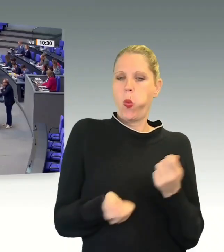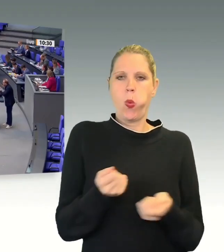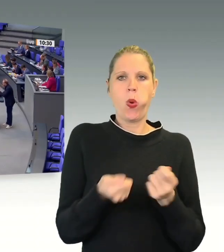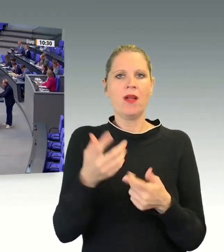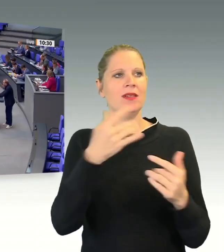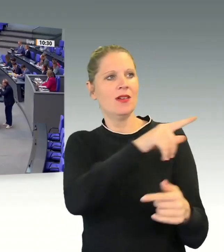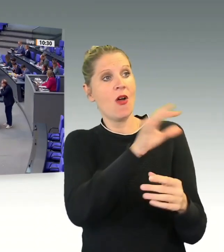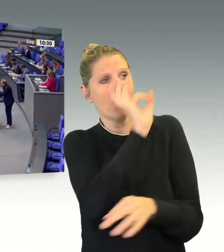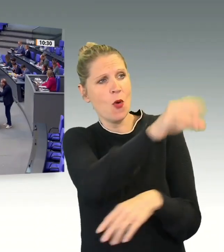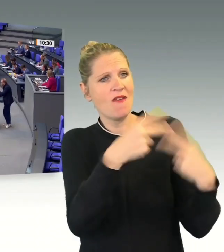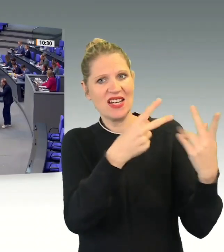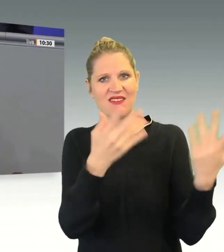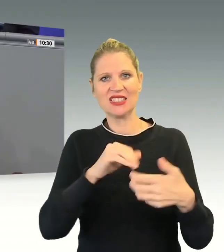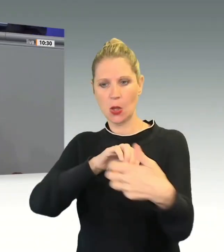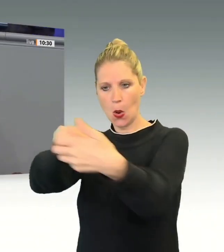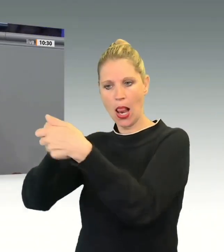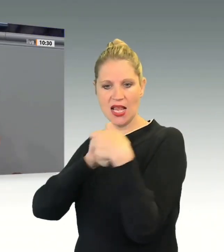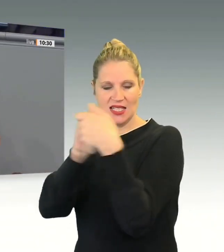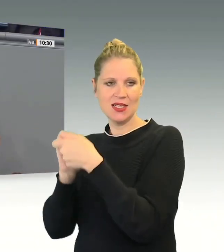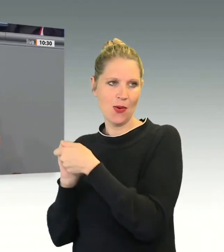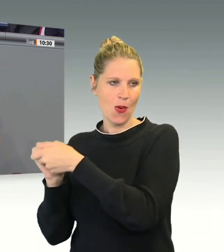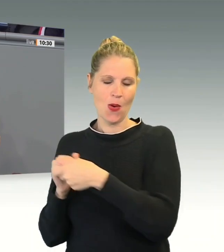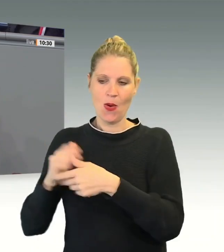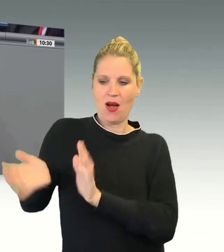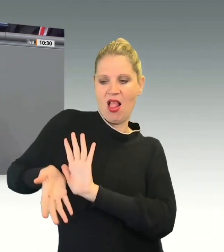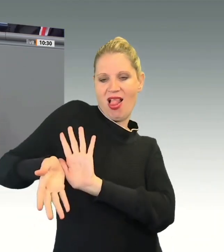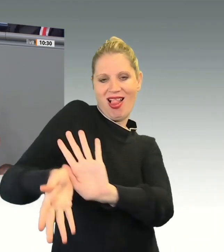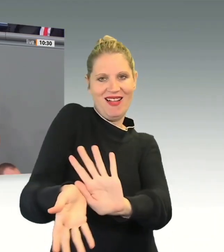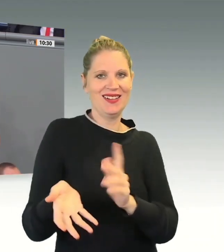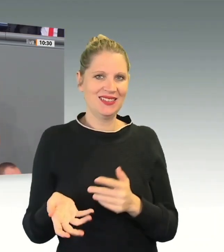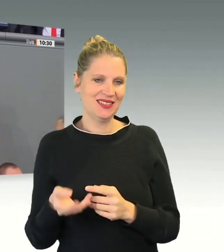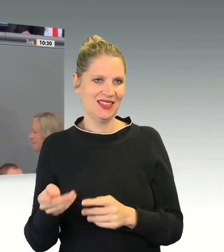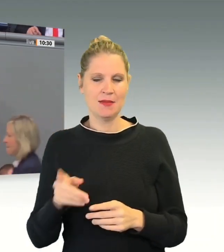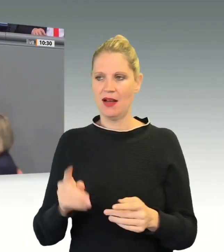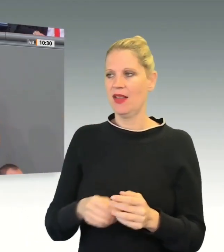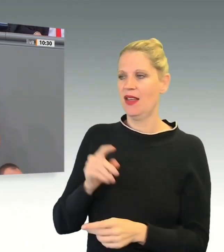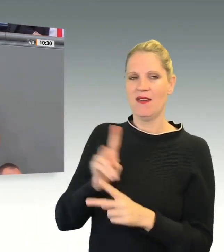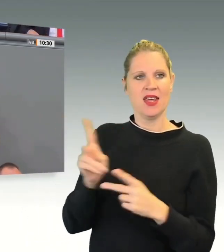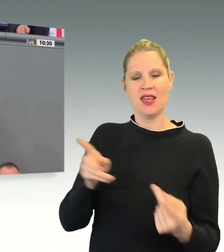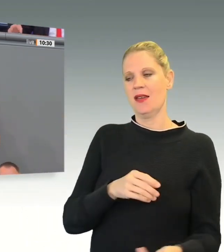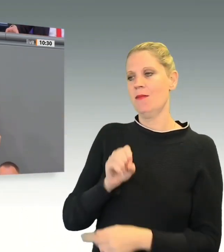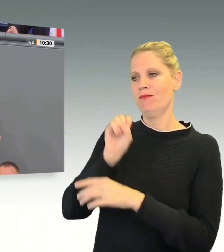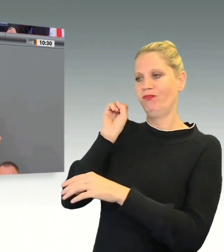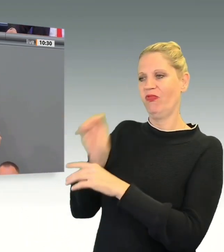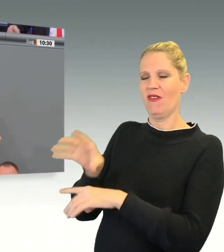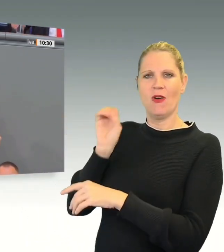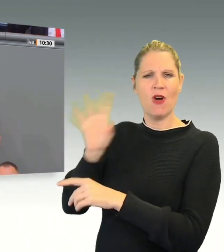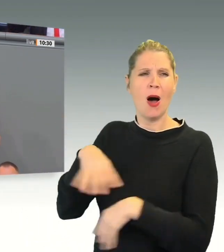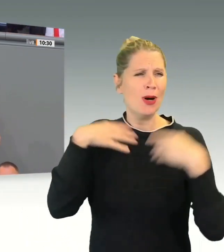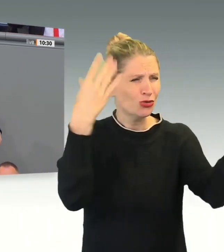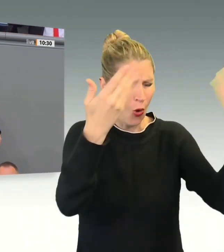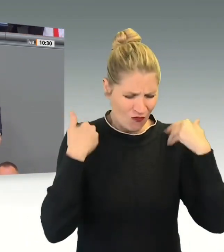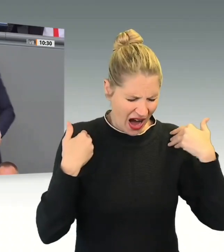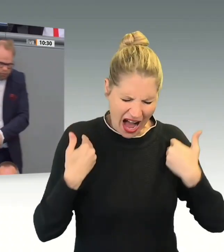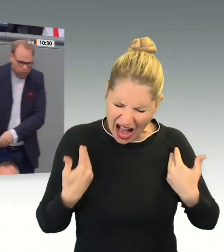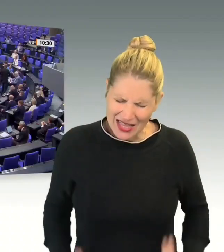wichtiger als Menschenleben und Verantwortungspolitik. Das ist schändlich, peinlich und